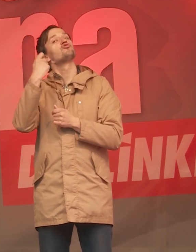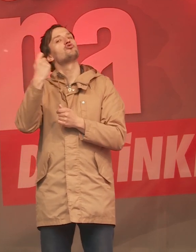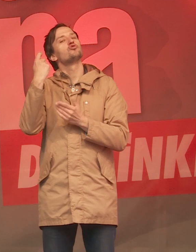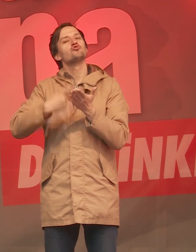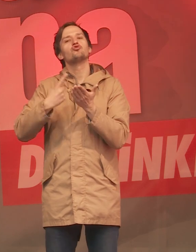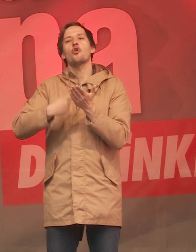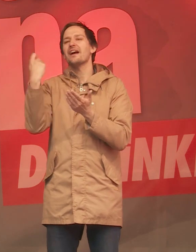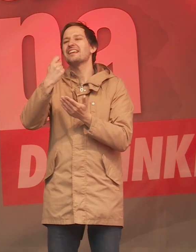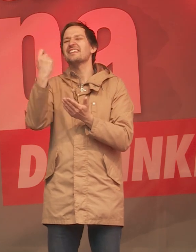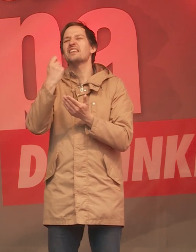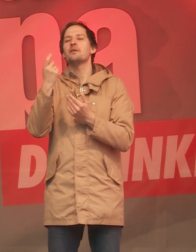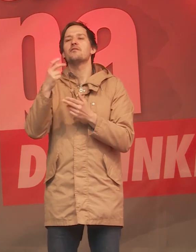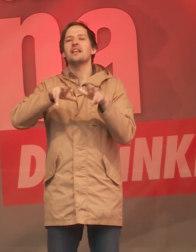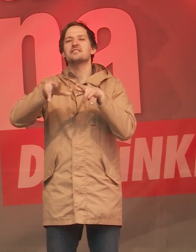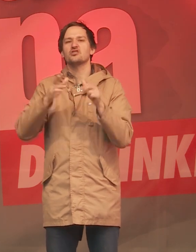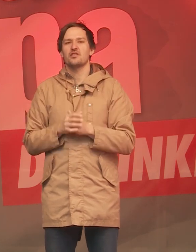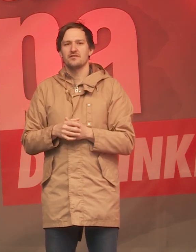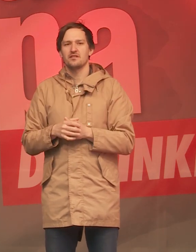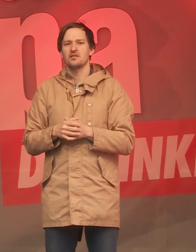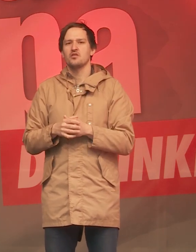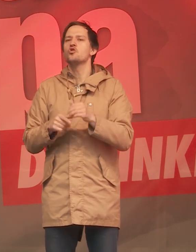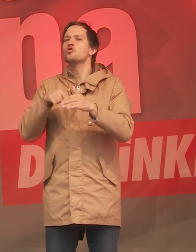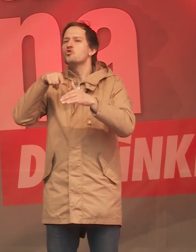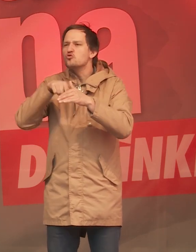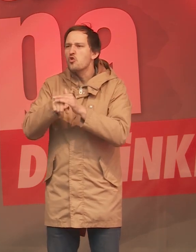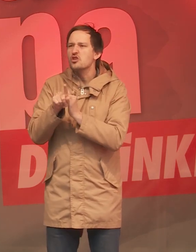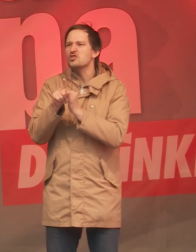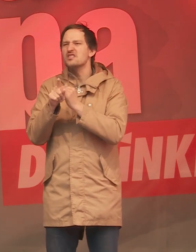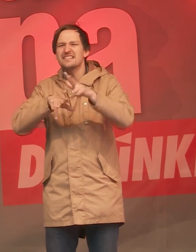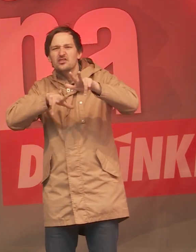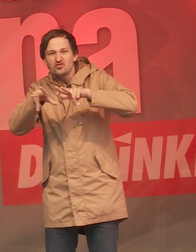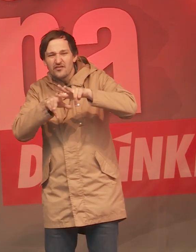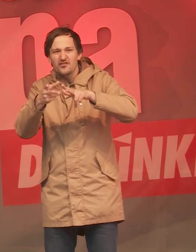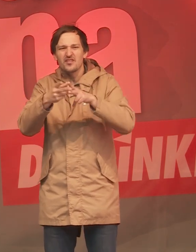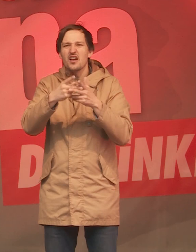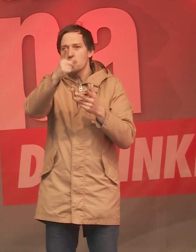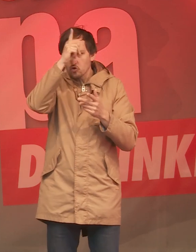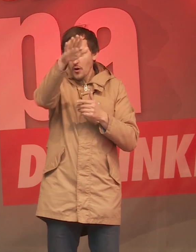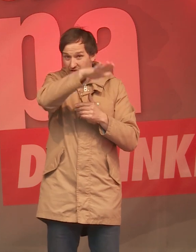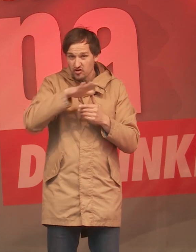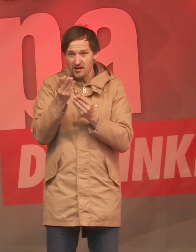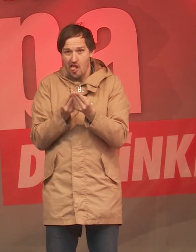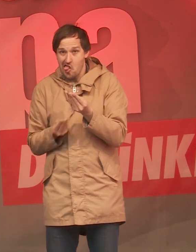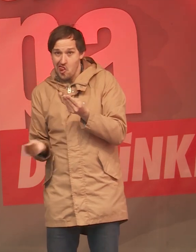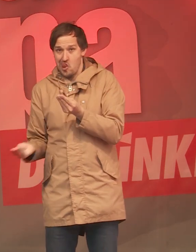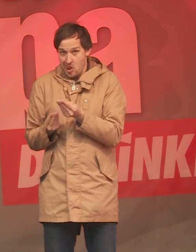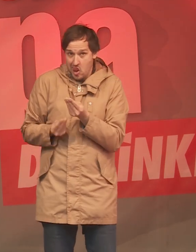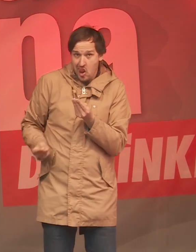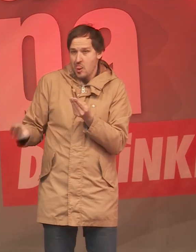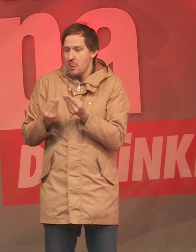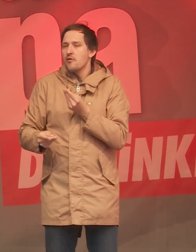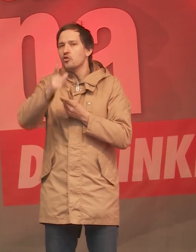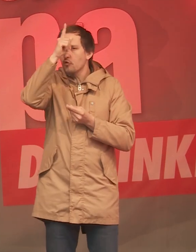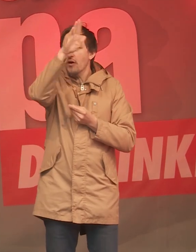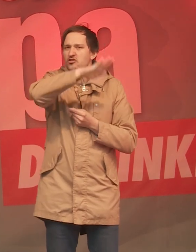Und dann berauben die sozusagen mit irgendwelchen komischen, krummen Sachen den Staat. Und Deutschland allein ist dadurch ein